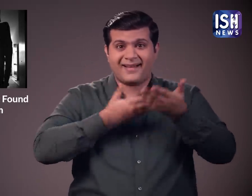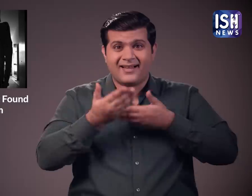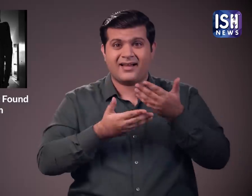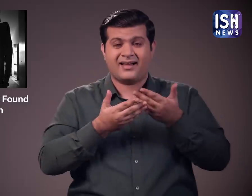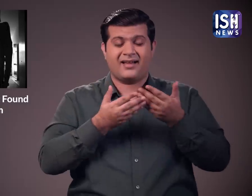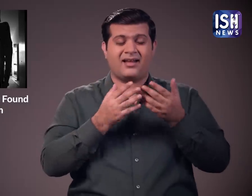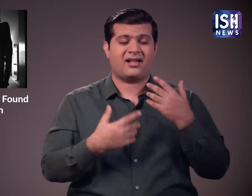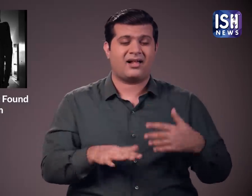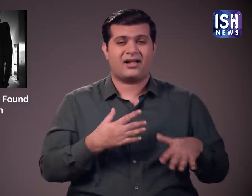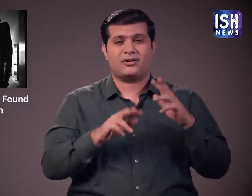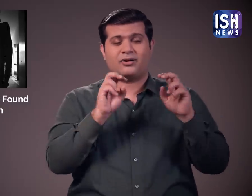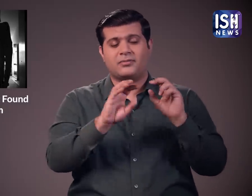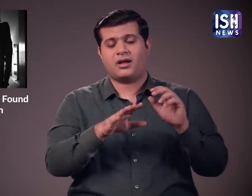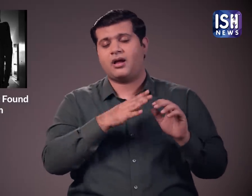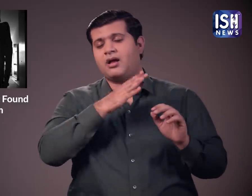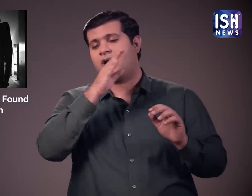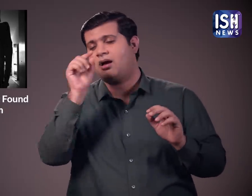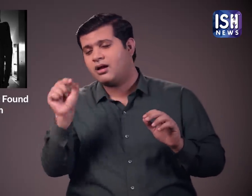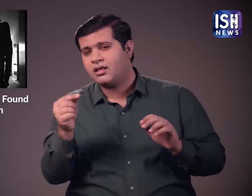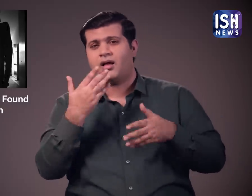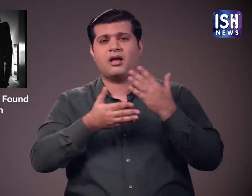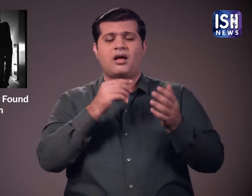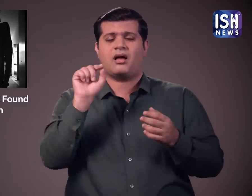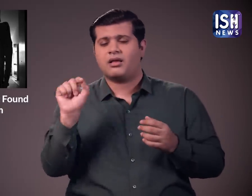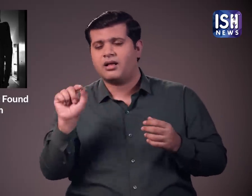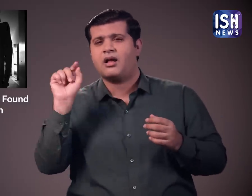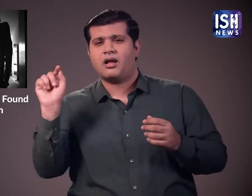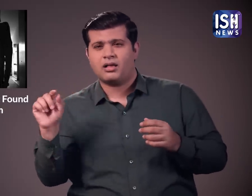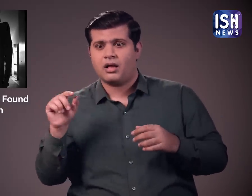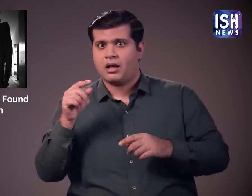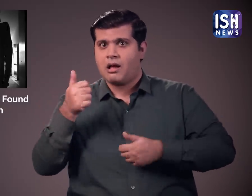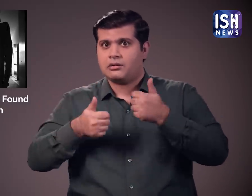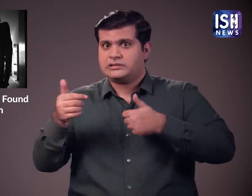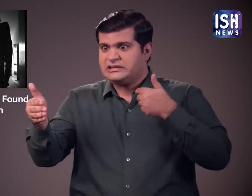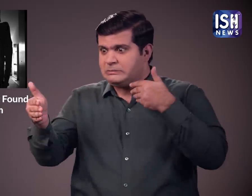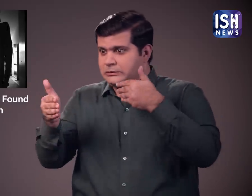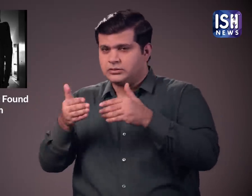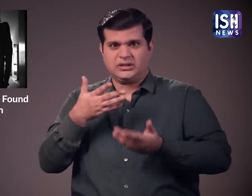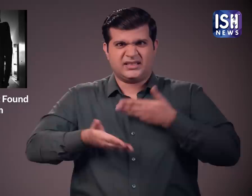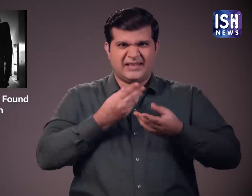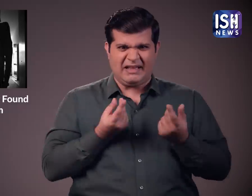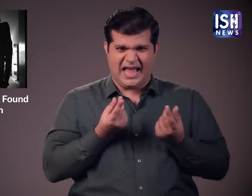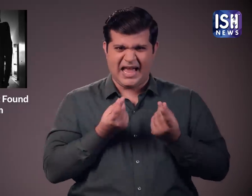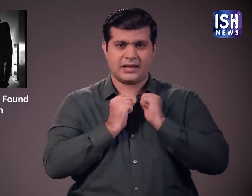और नियमेद रूप से पढ़ाते हैं और परिक्षा से पहले जलबाजी में पढ़ाने लगते हैं।